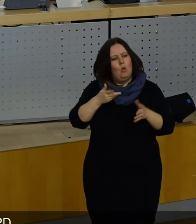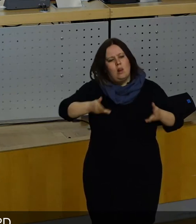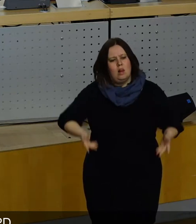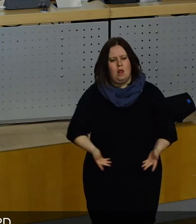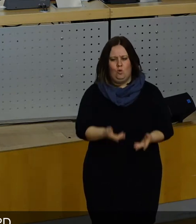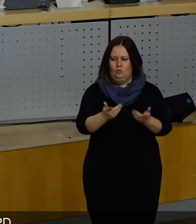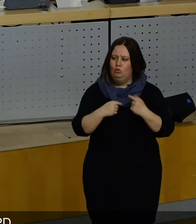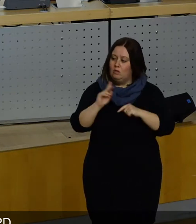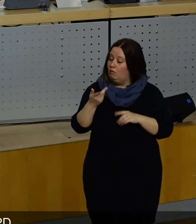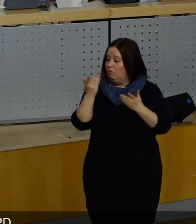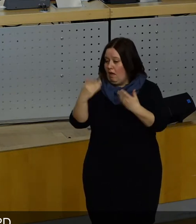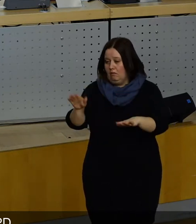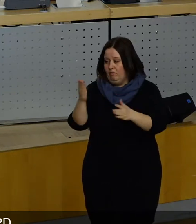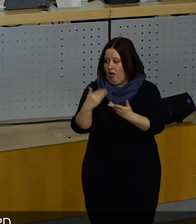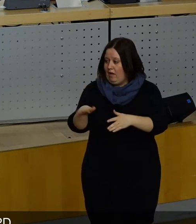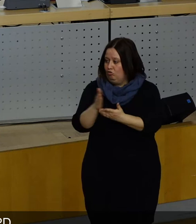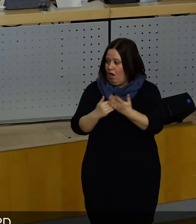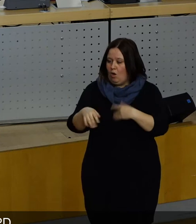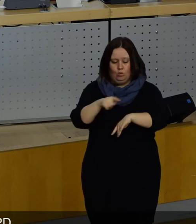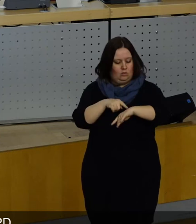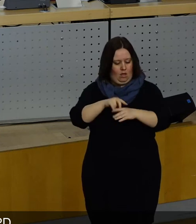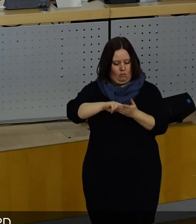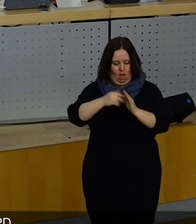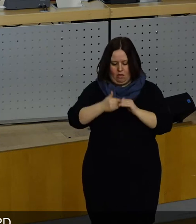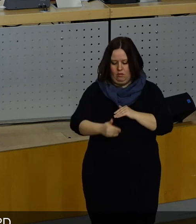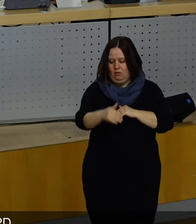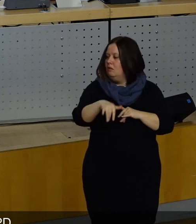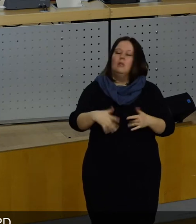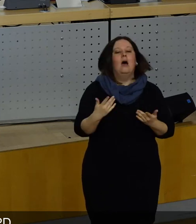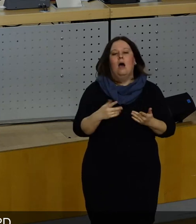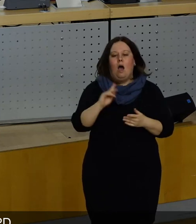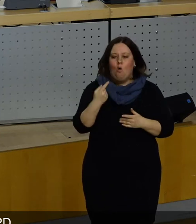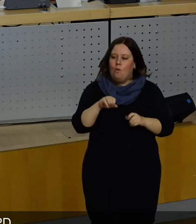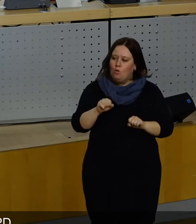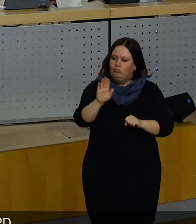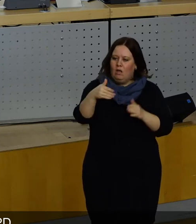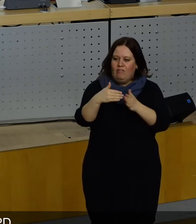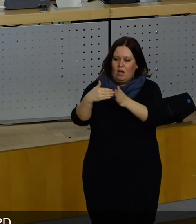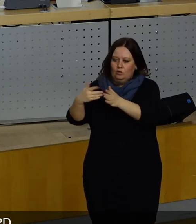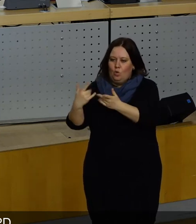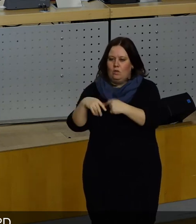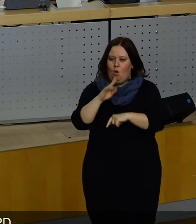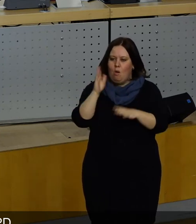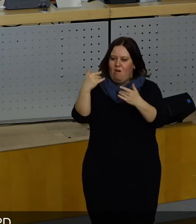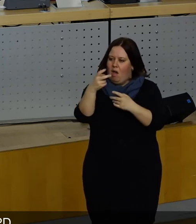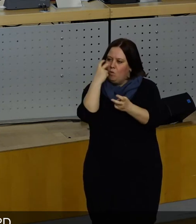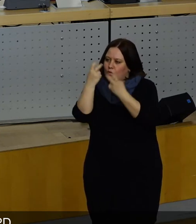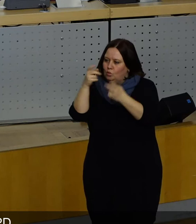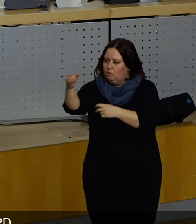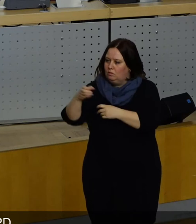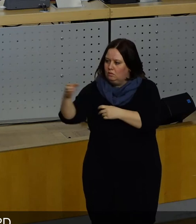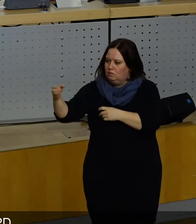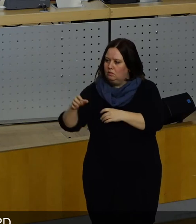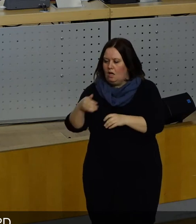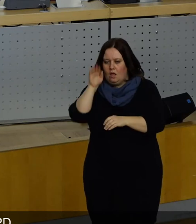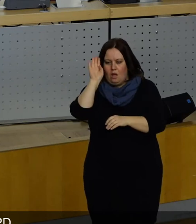bringen. Und es steht Ihnen dann völlig frei, steht auch im Zeitplan dieser Vorlage drin, in Ihren Fraktionen die entsprechenden Bewerberinnen und Bewerber